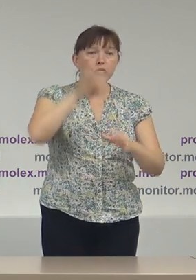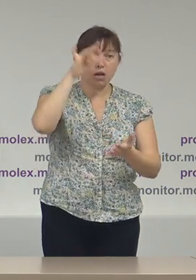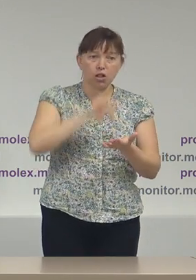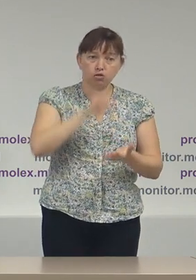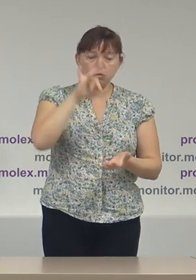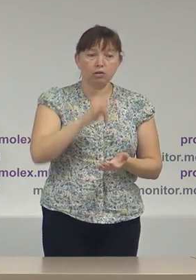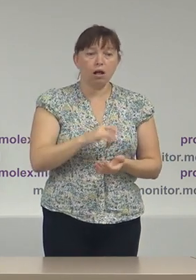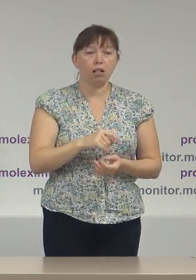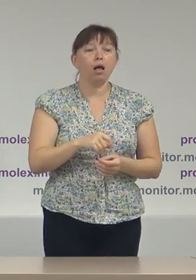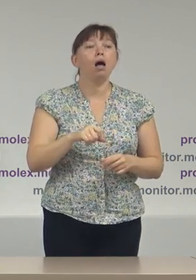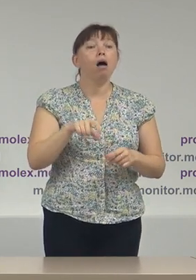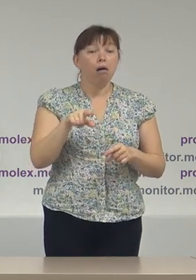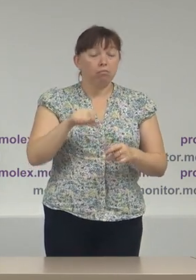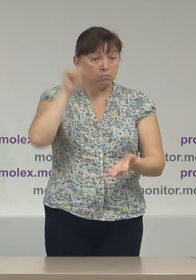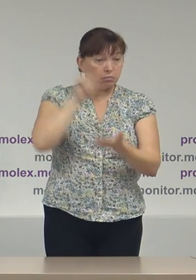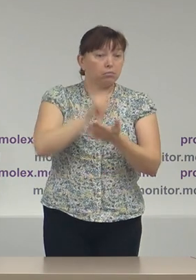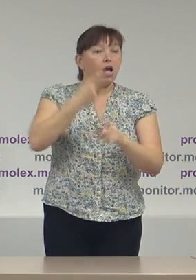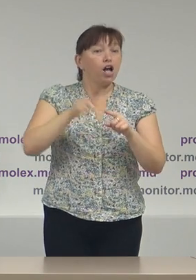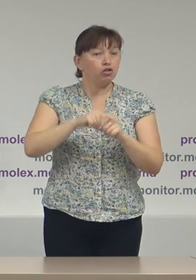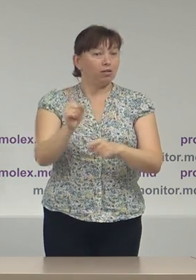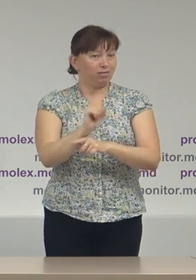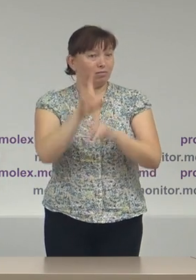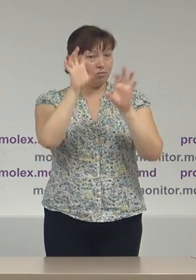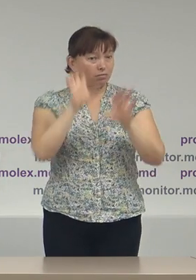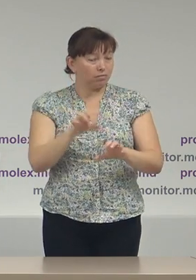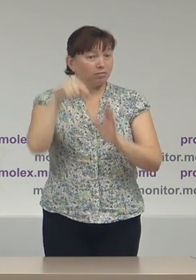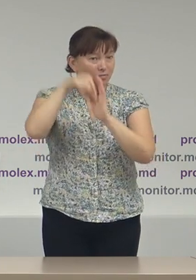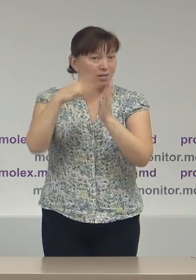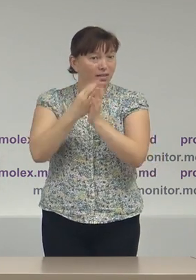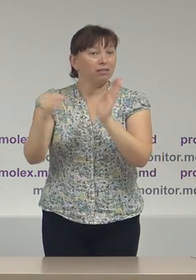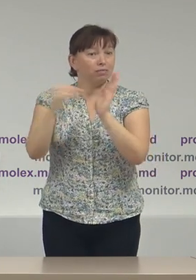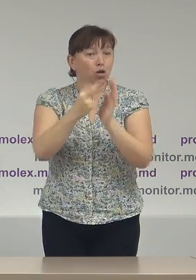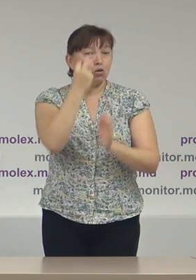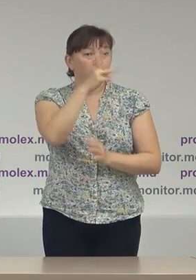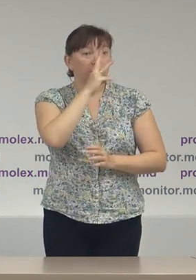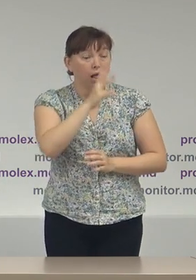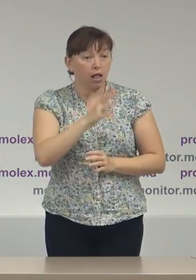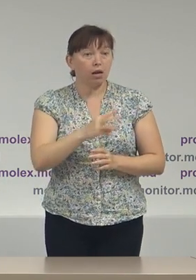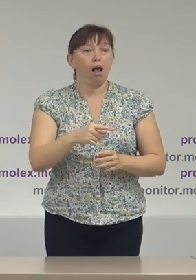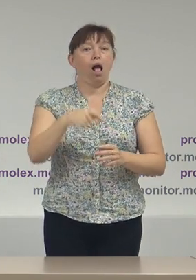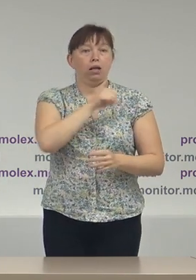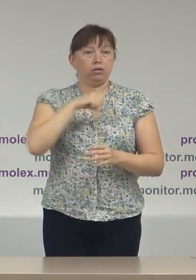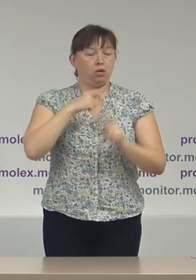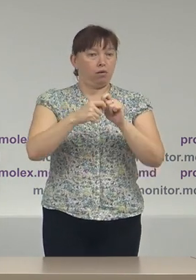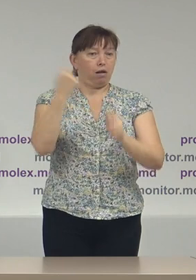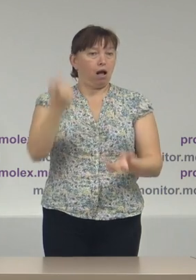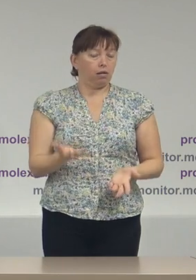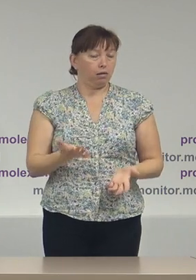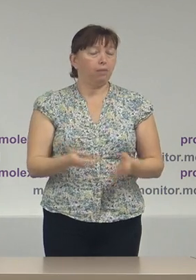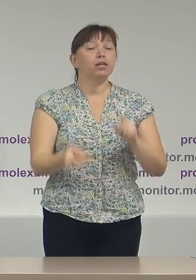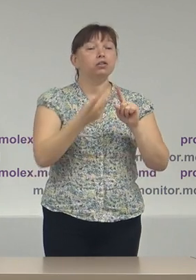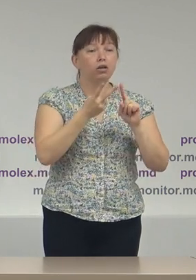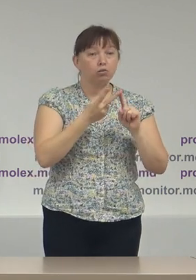Centrală a aprobat acea circulară pe care însăși o încalcă și doile mână, de ce